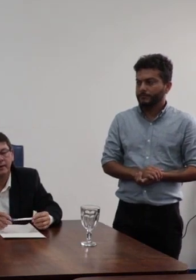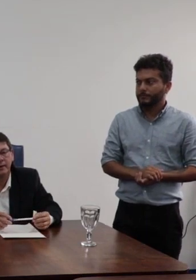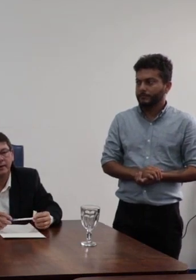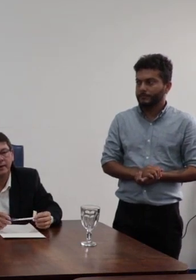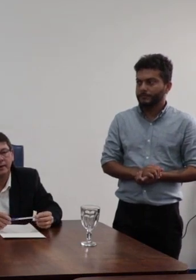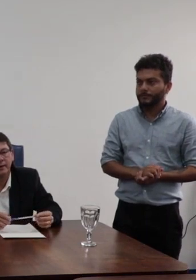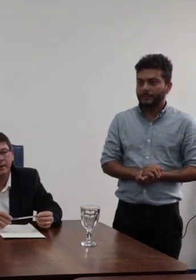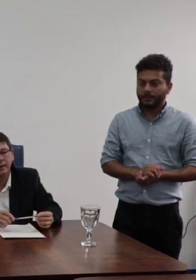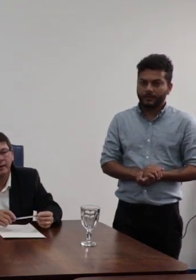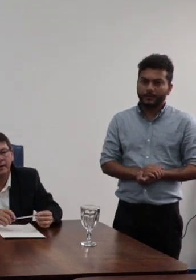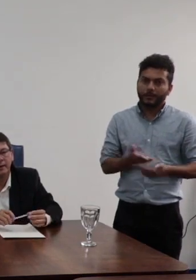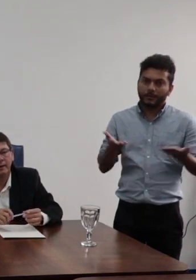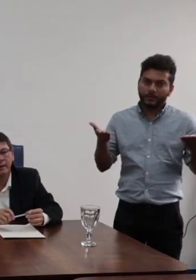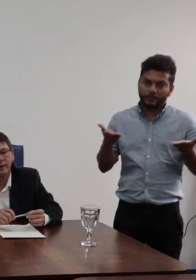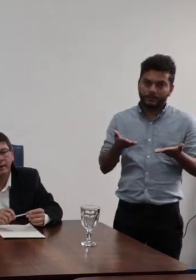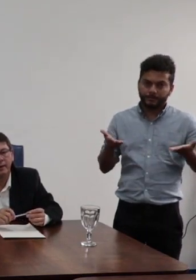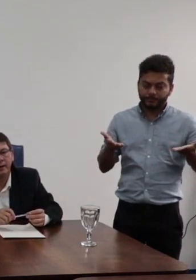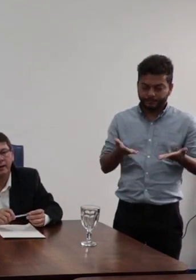culminou na